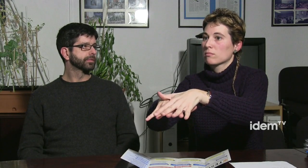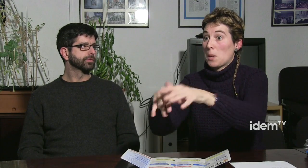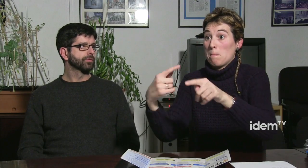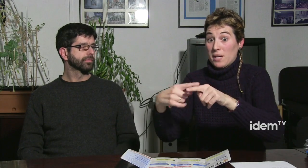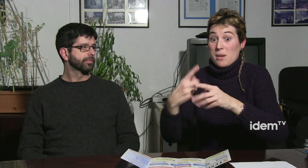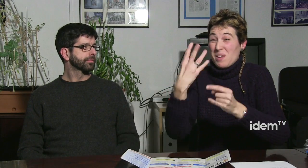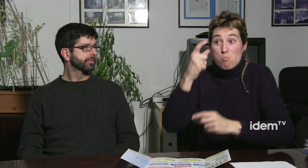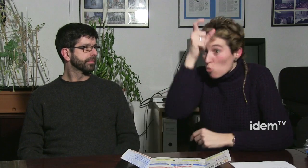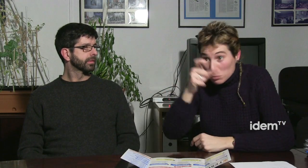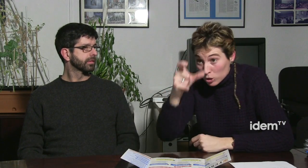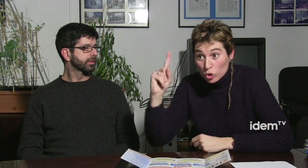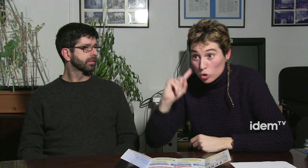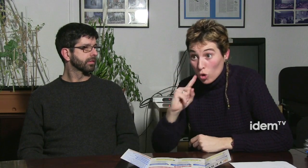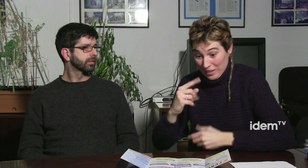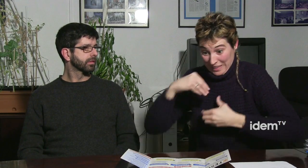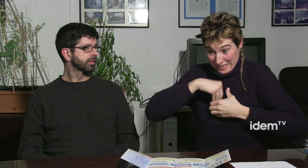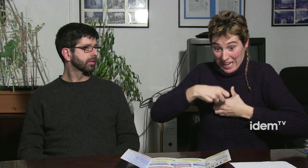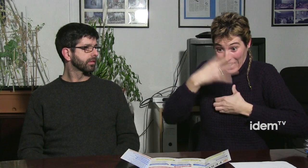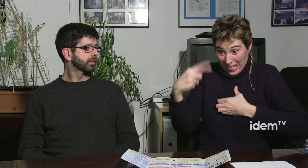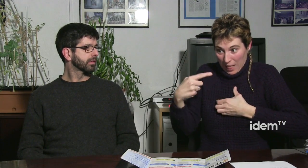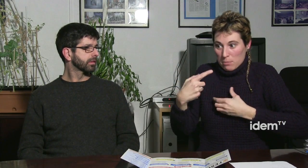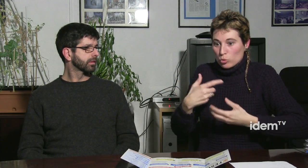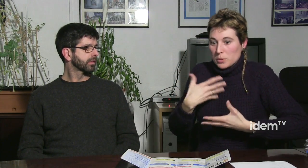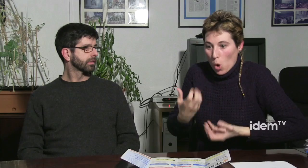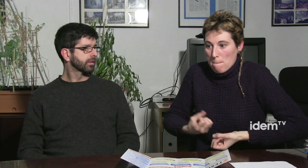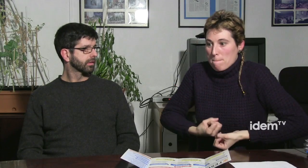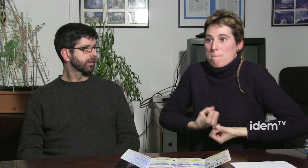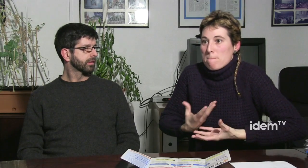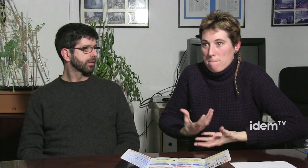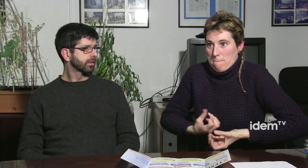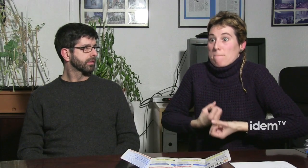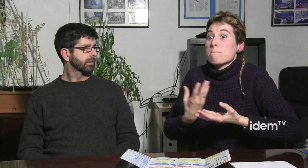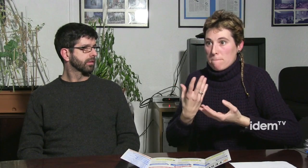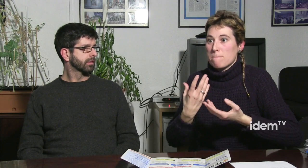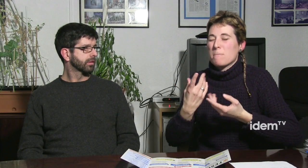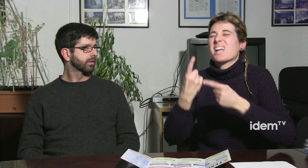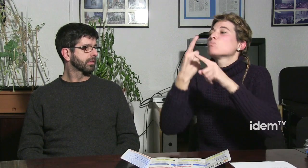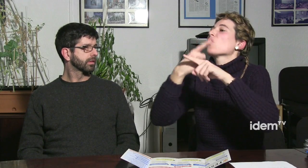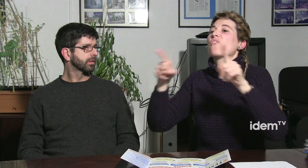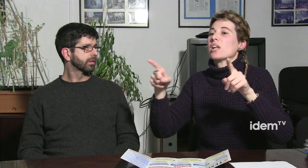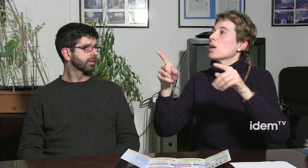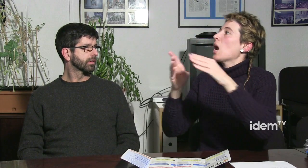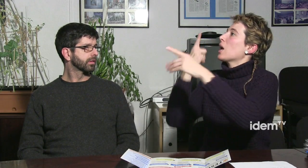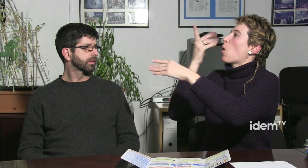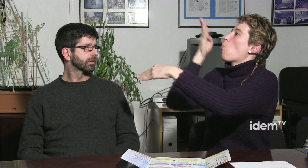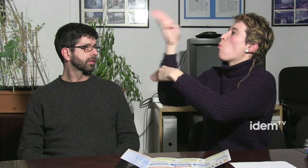integració de totes totes les persones sordes perquè algunes persones sí que se sentien